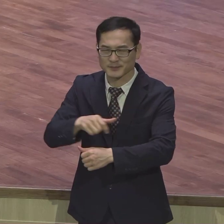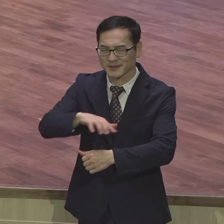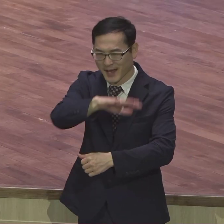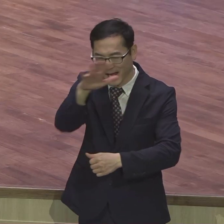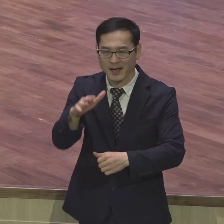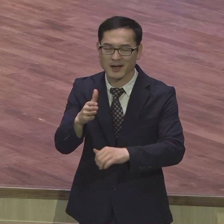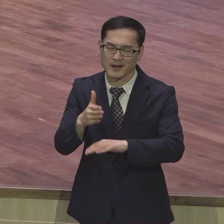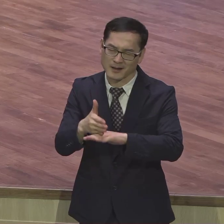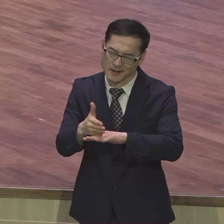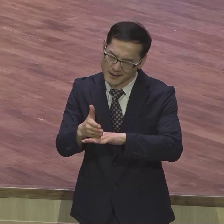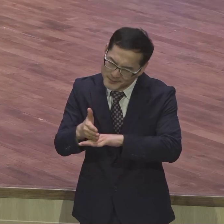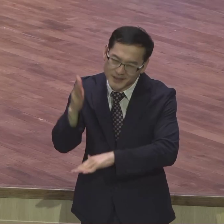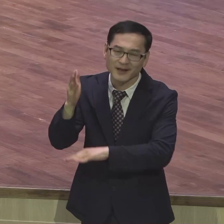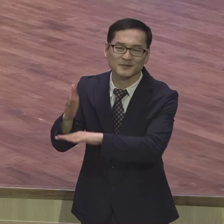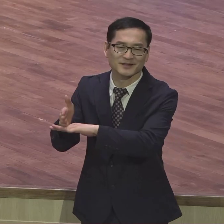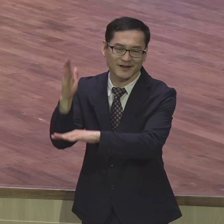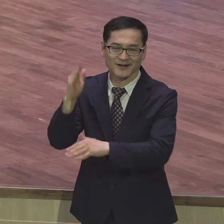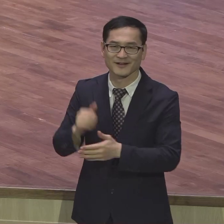제가 마음에 이 사랑하는 표시로